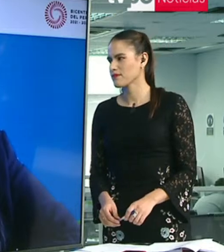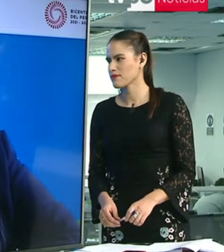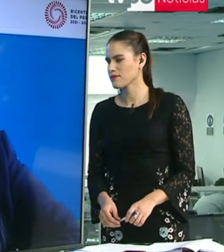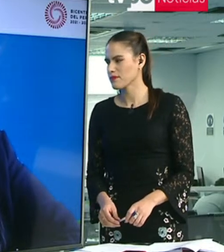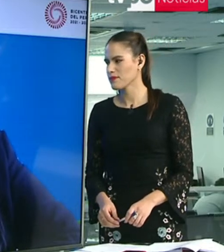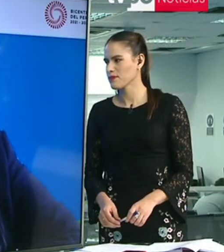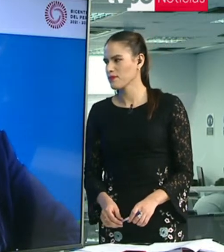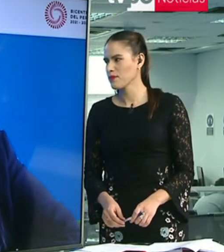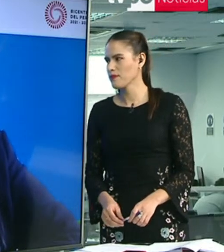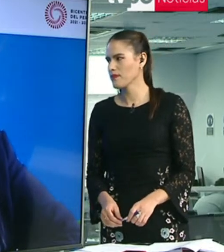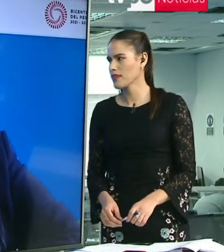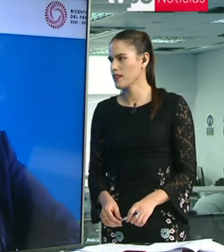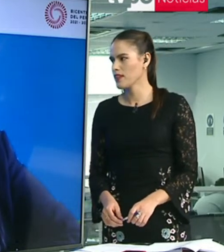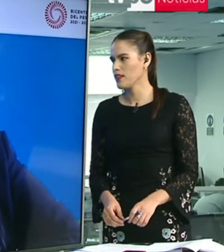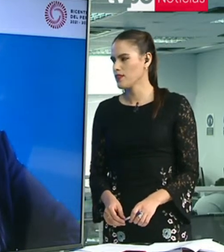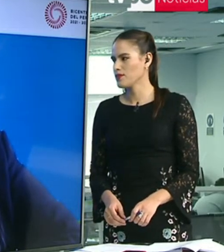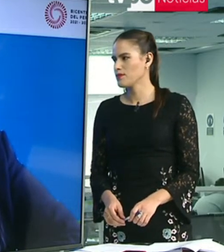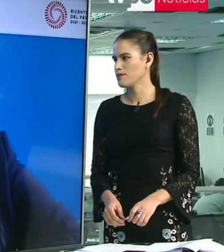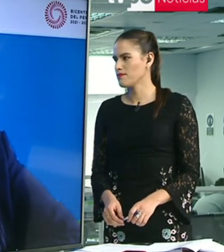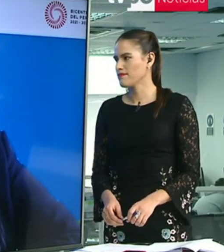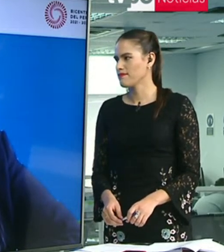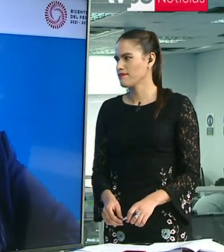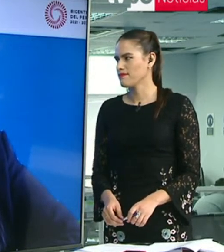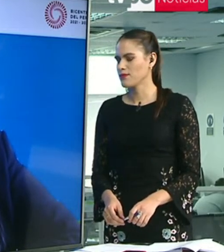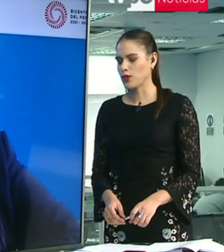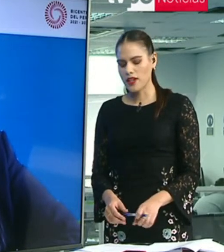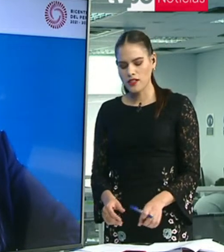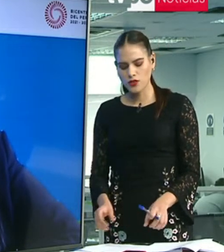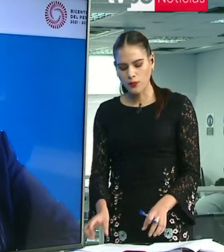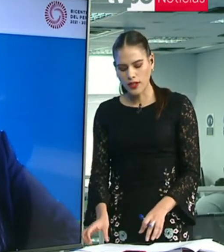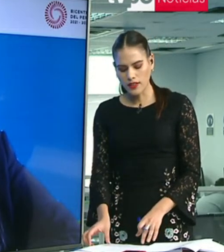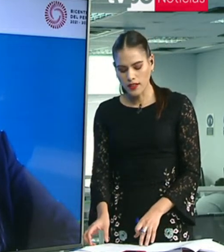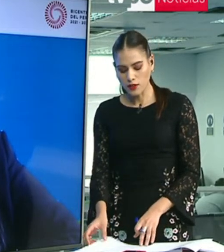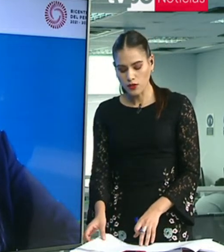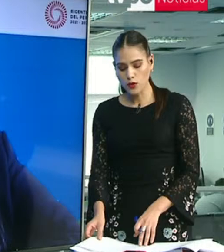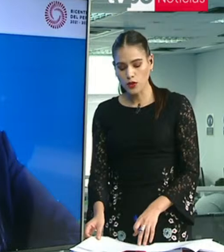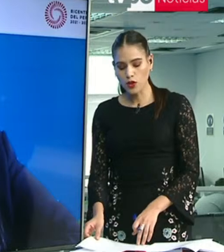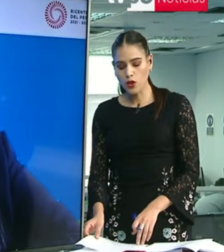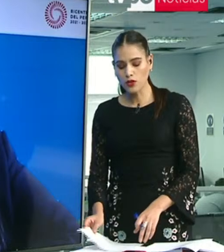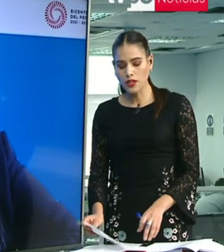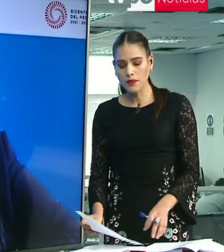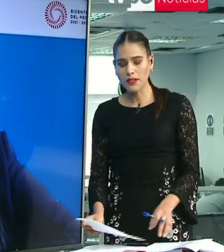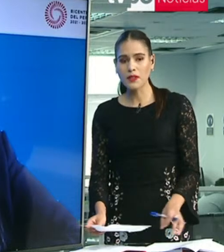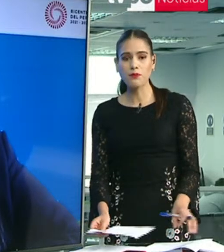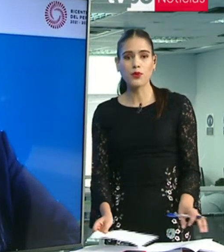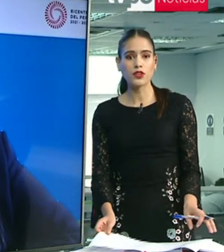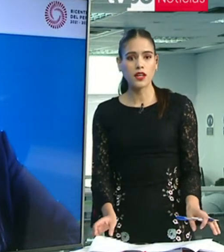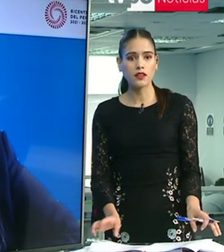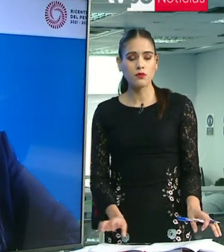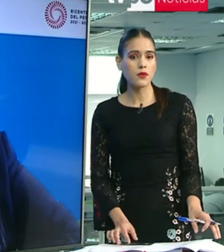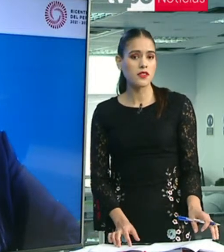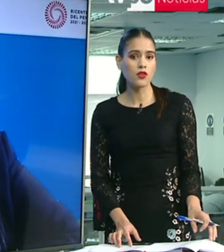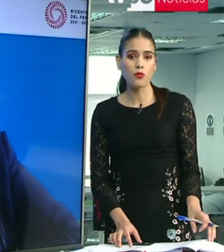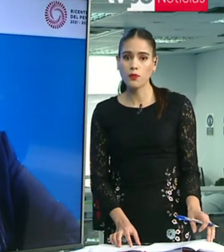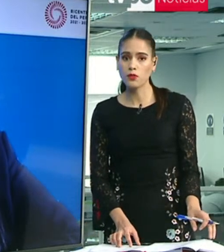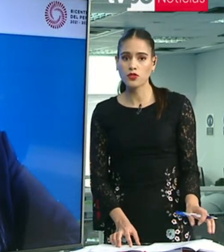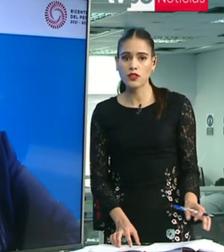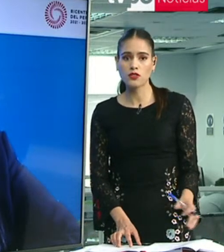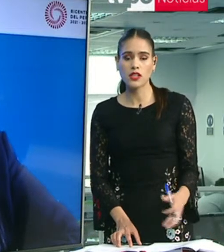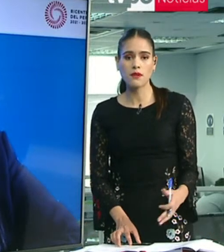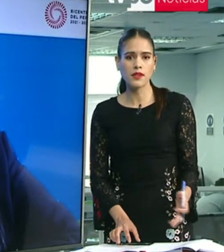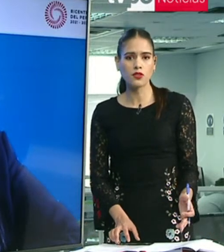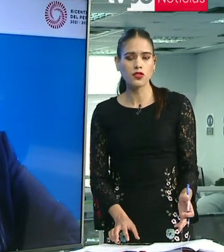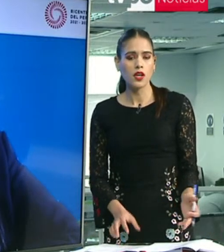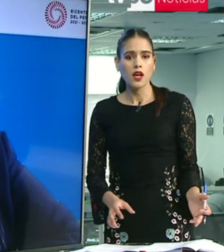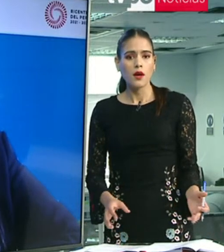¿Cómo estás? Muchas gracias por la oportunidad y un saludo a toda tu audiencia. Gracias a usted por atendernos y sobre todo un tema también importante. Muchas veces comemos